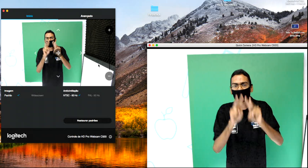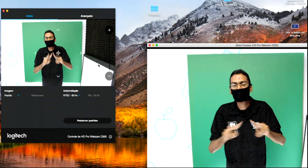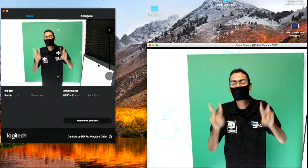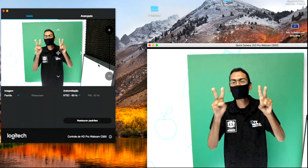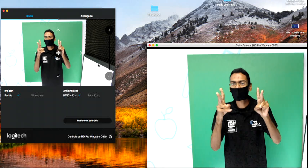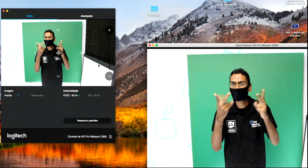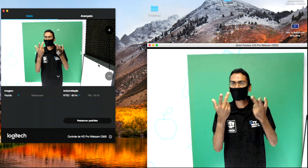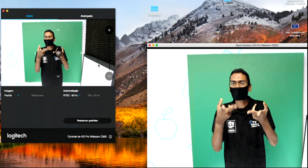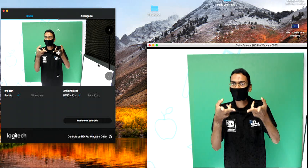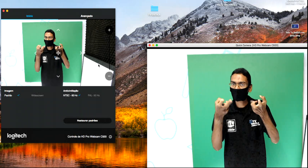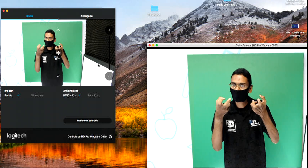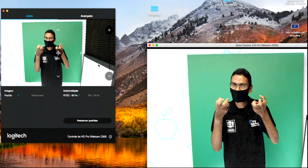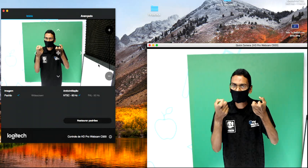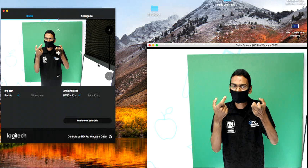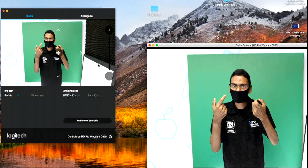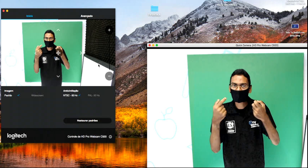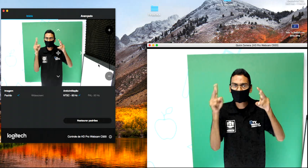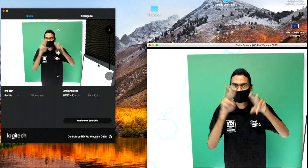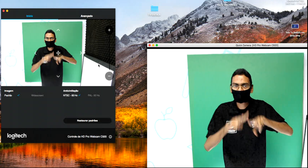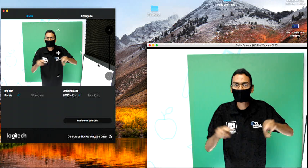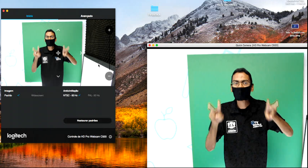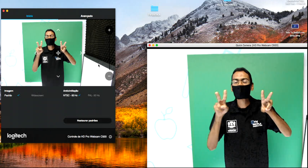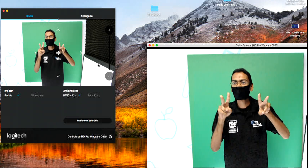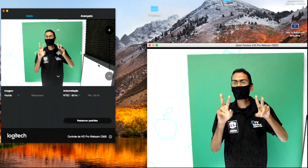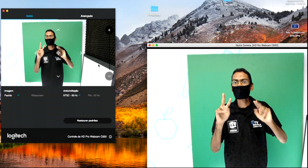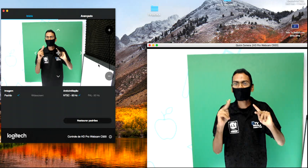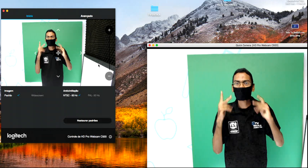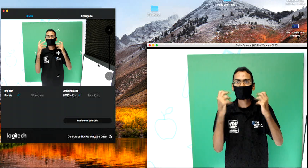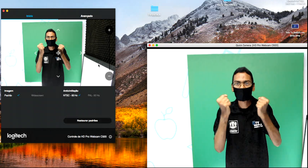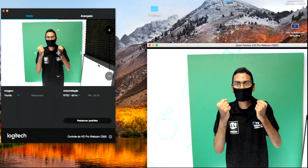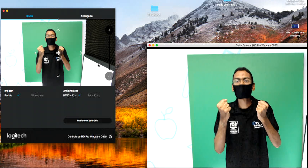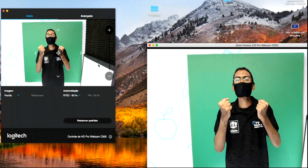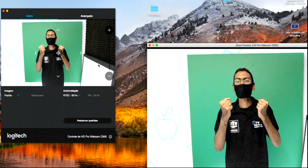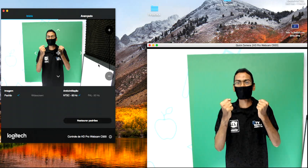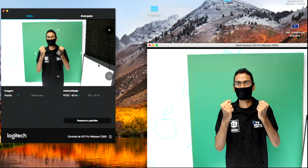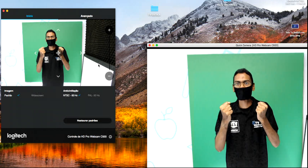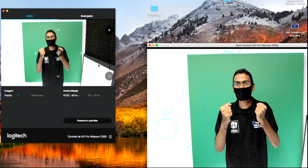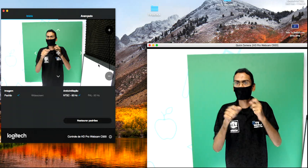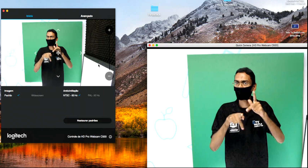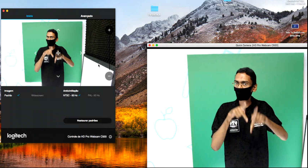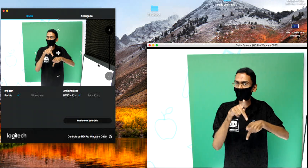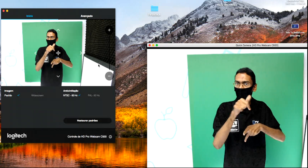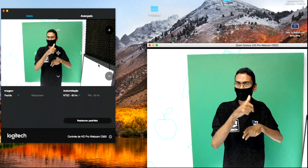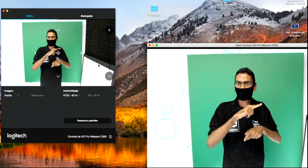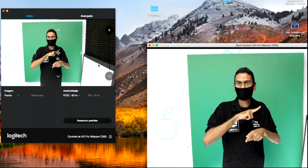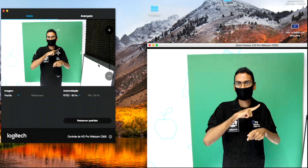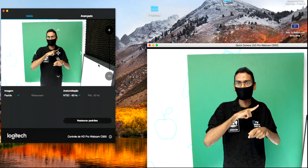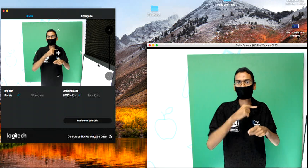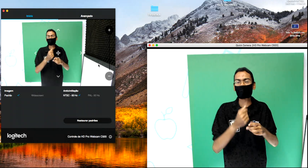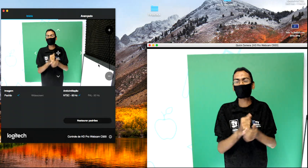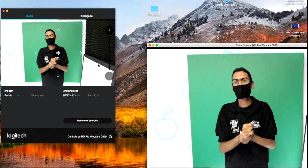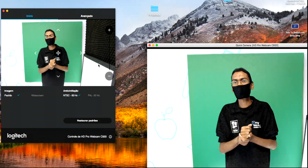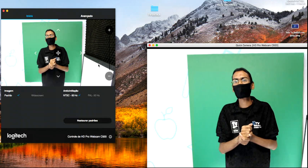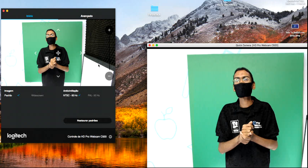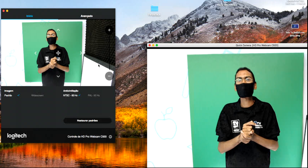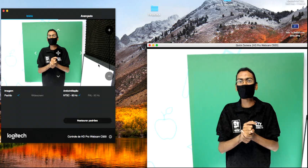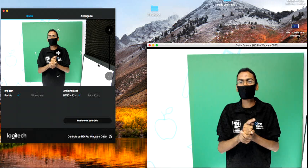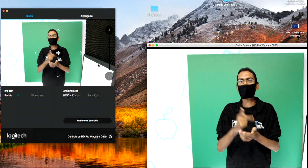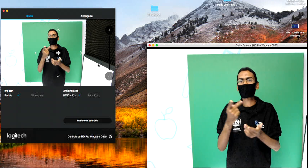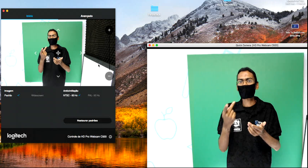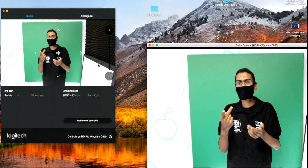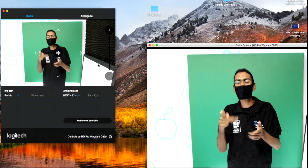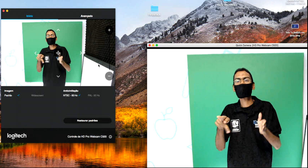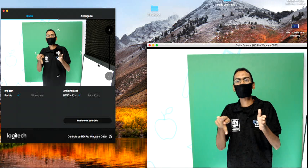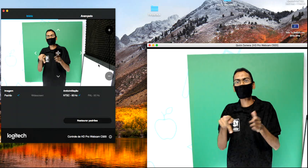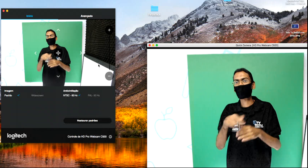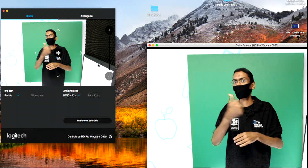Um quanto ao poder patriarcal nas uniões e o outro quanto aos primogênitos. O poder patriarcal era